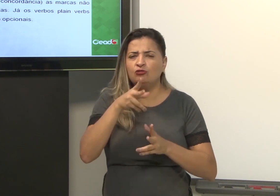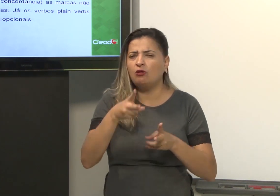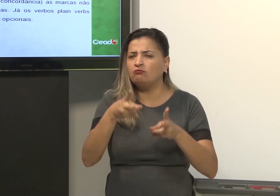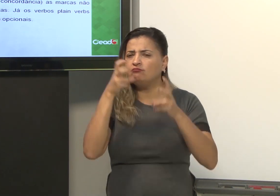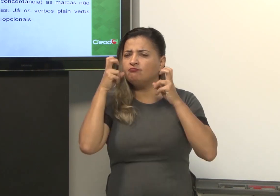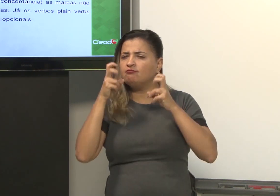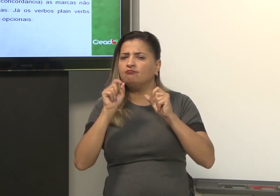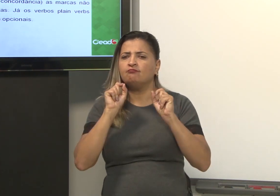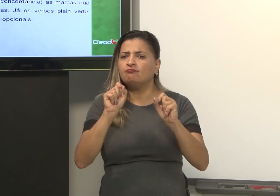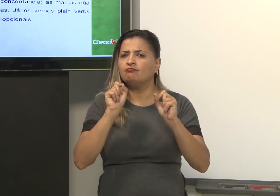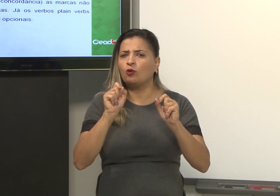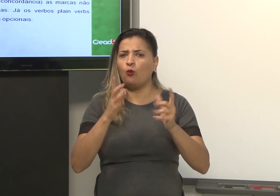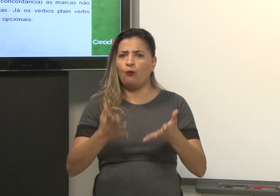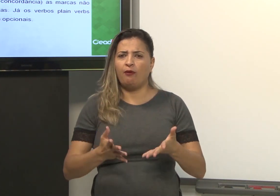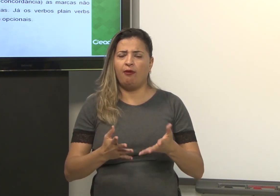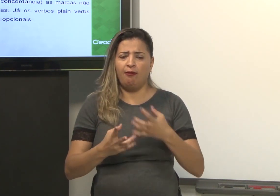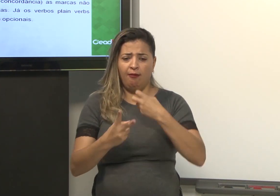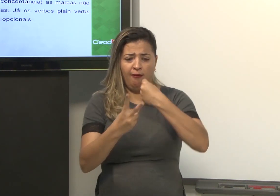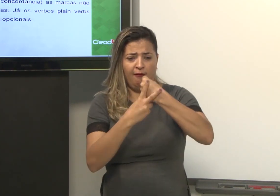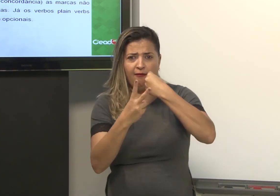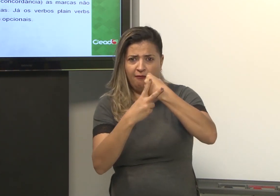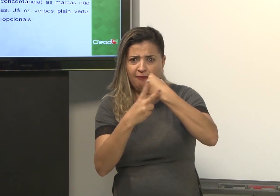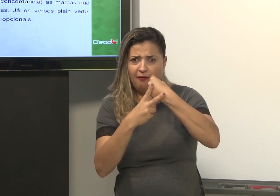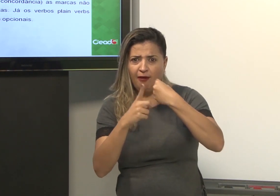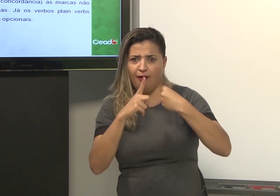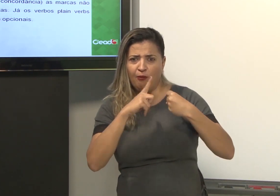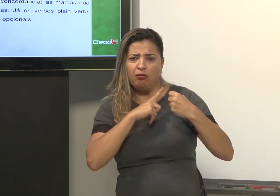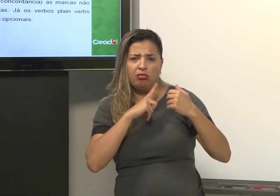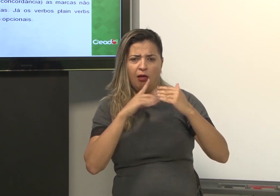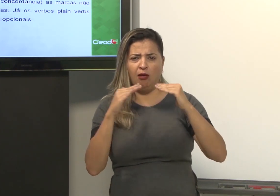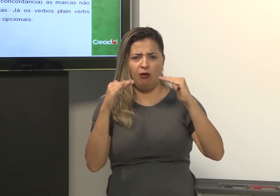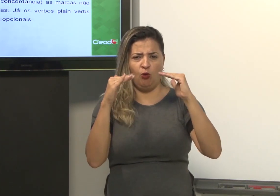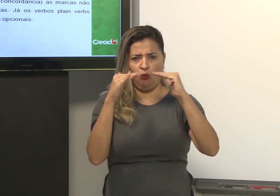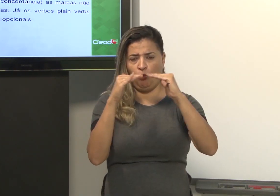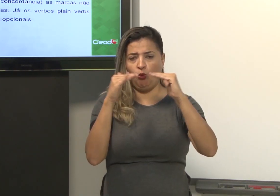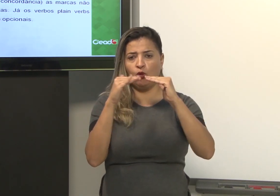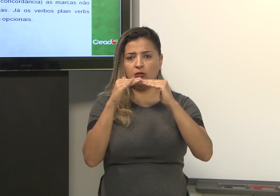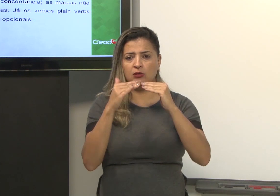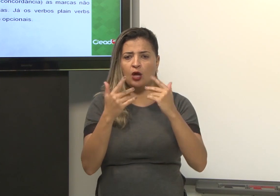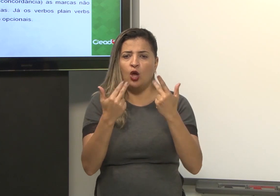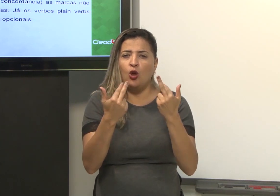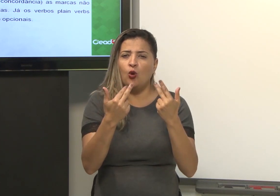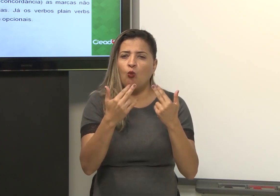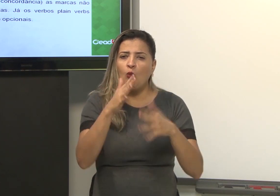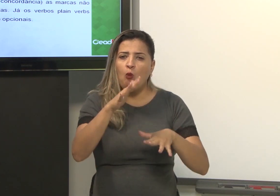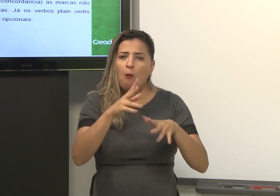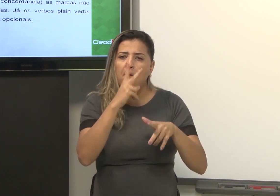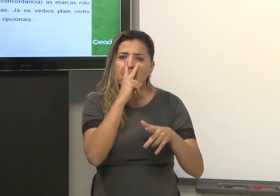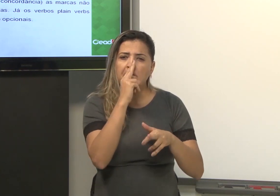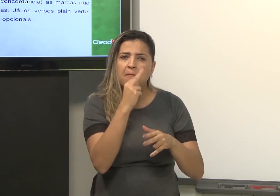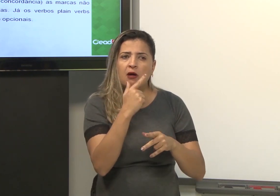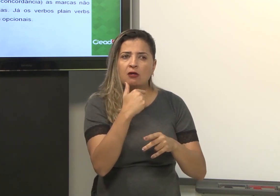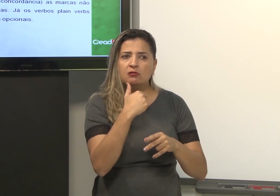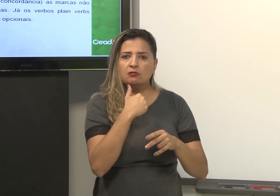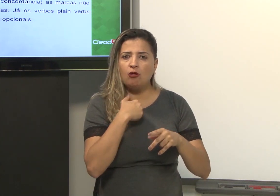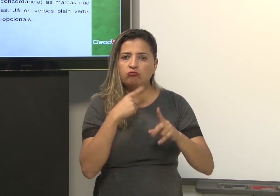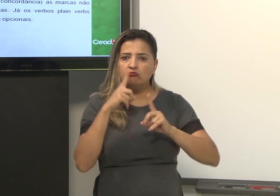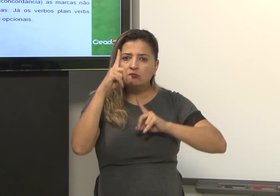também pode ter feito uma pesquisa. Pode perceber o quê? Que o verbo com concordância, ele parece